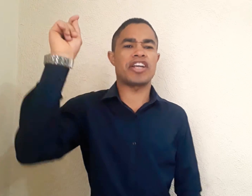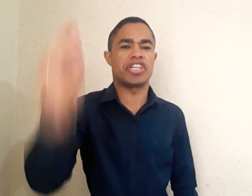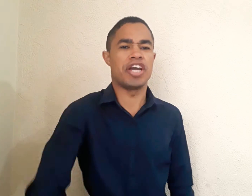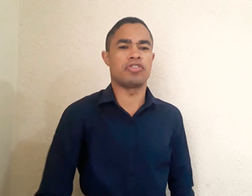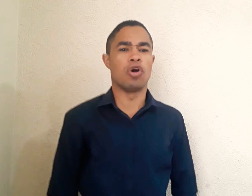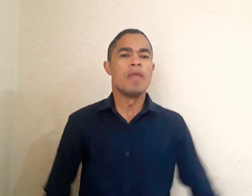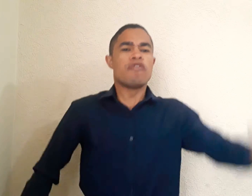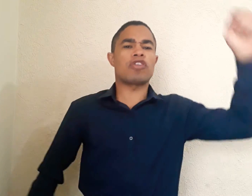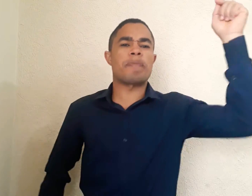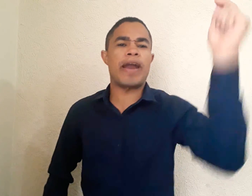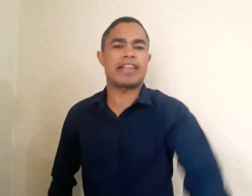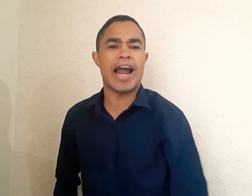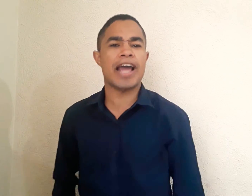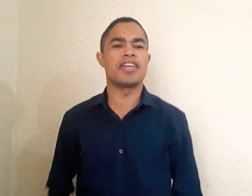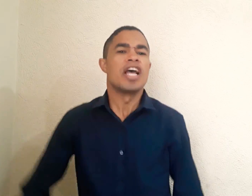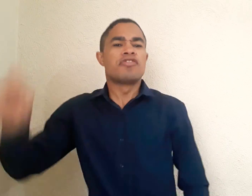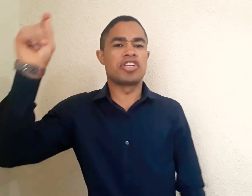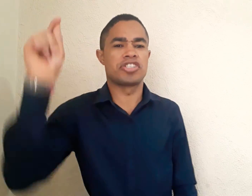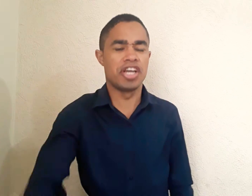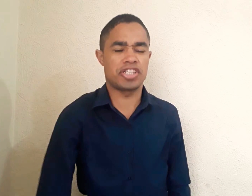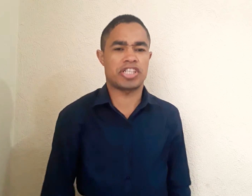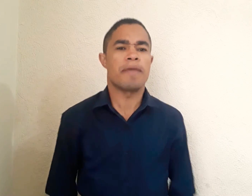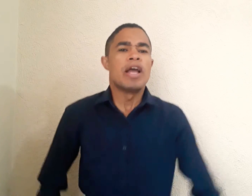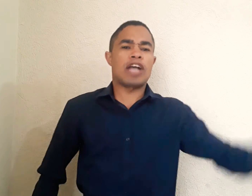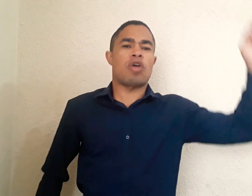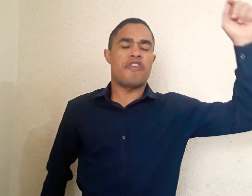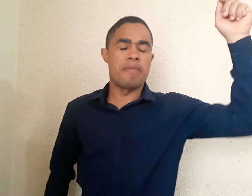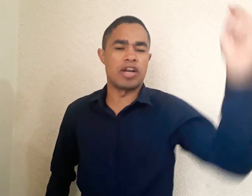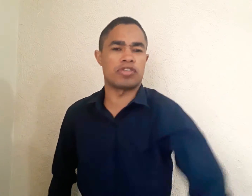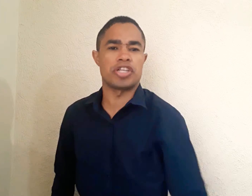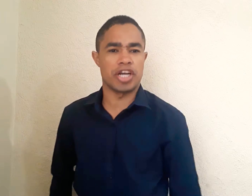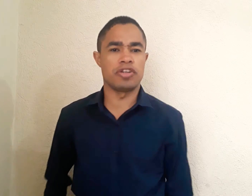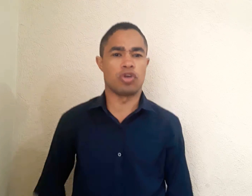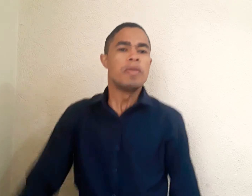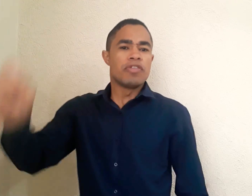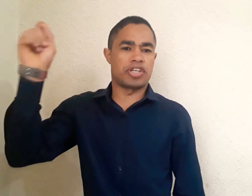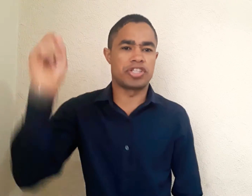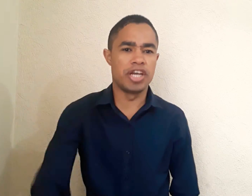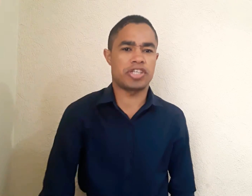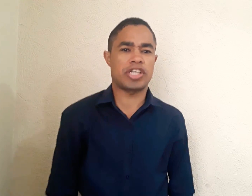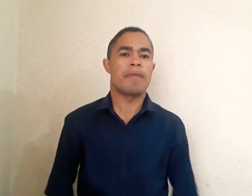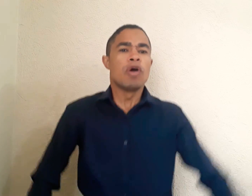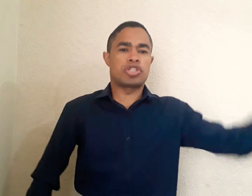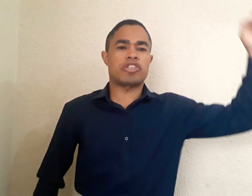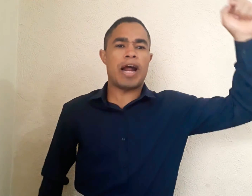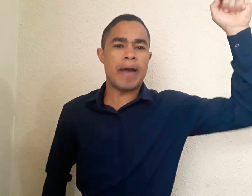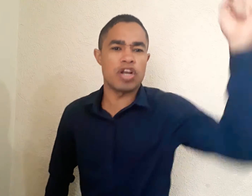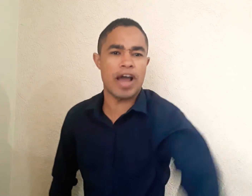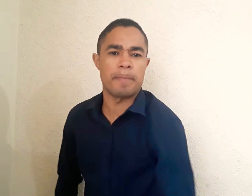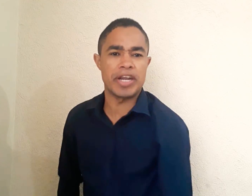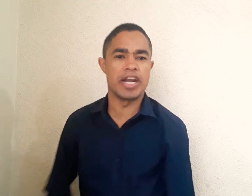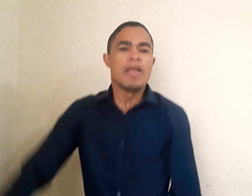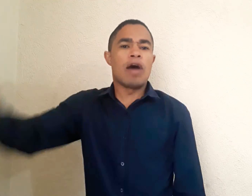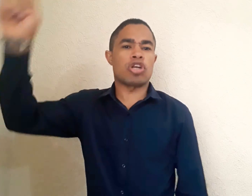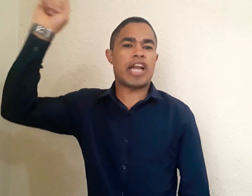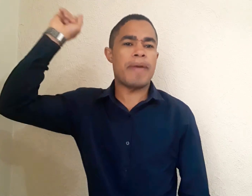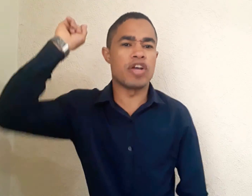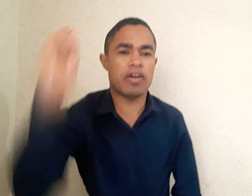jeito Volta para trás, desista A sua família não tem jeito, desista O seu trabalho não vai abrir, o seu trabalho não vai